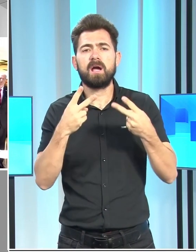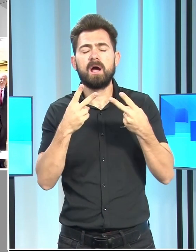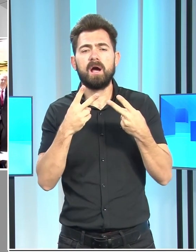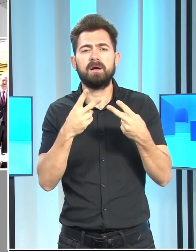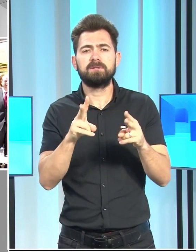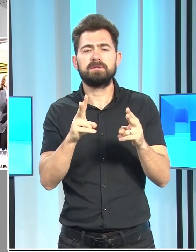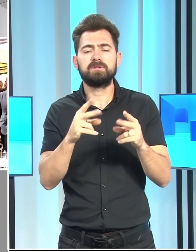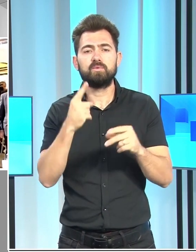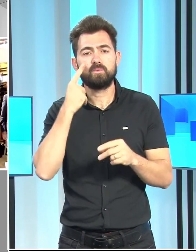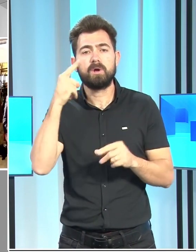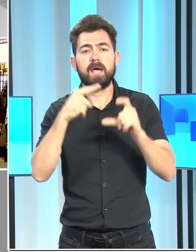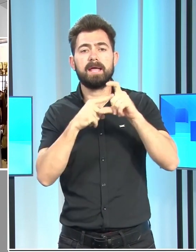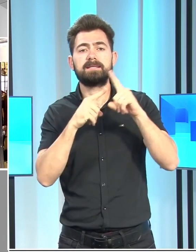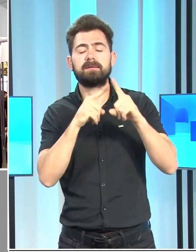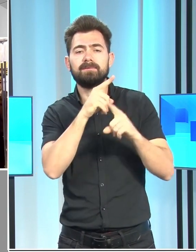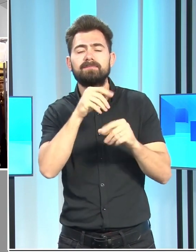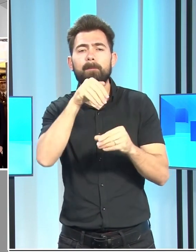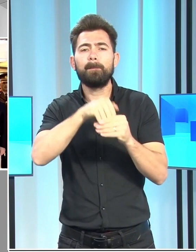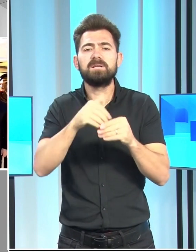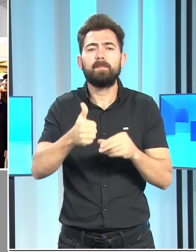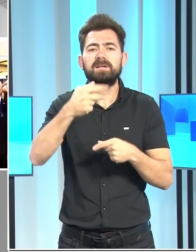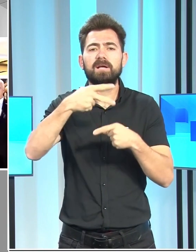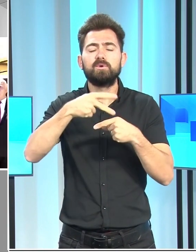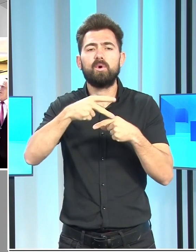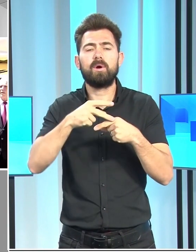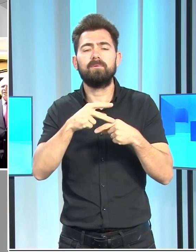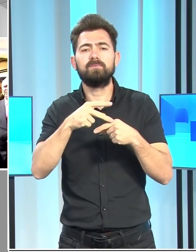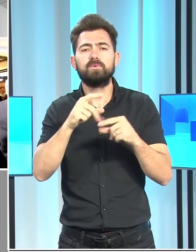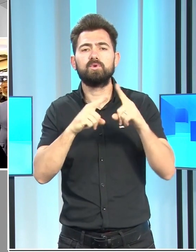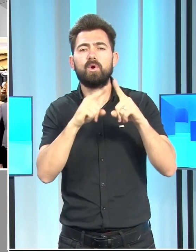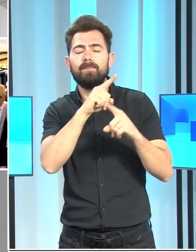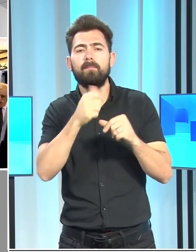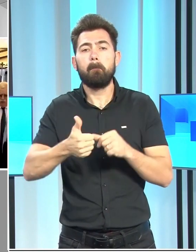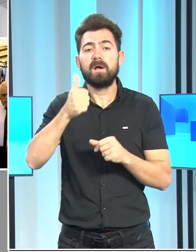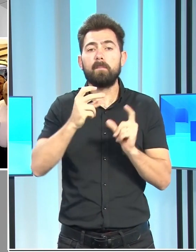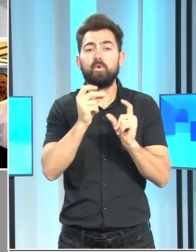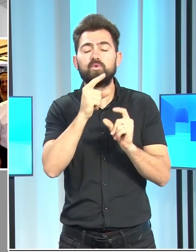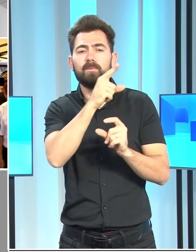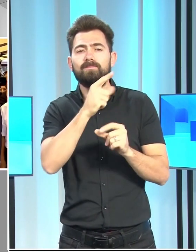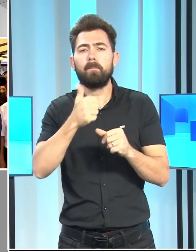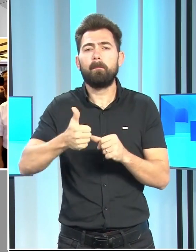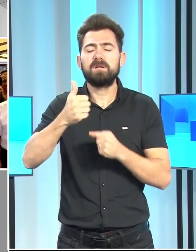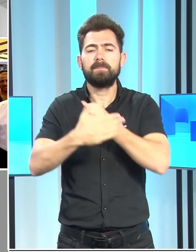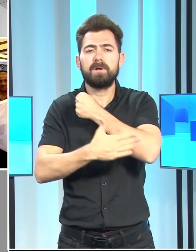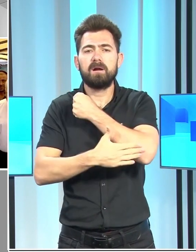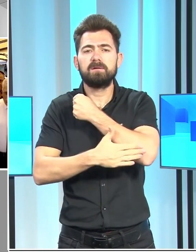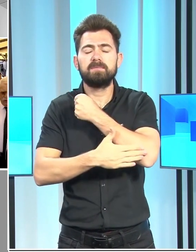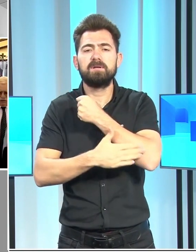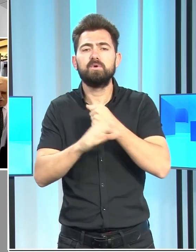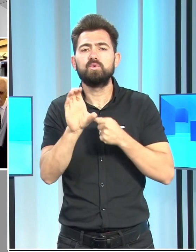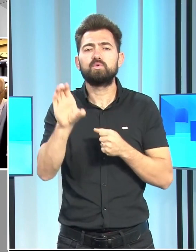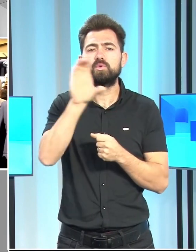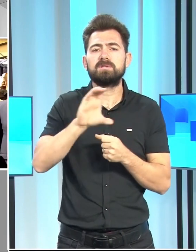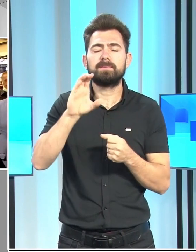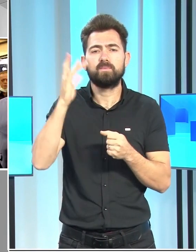Açılışa Cumhurbaşkanı Tatar, Meclis Başkanı Töre, Başbakan Üstel, Başbakan Yardımcısı,